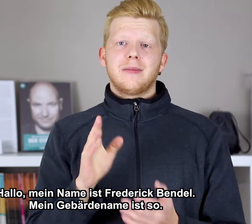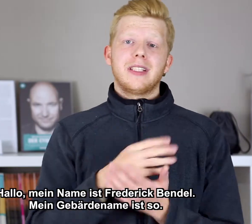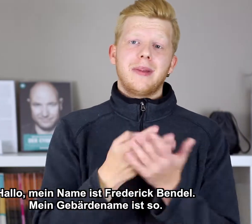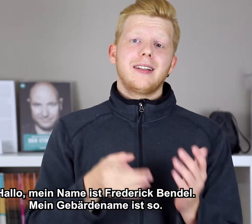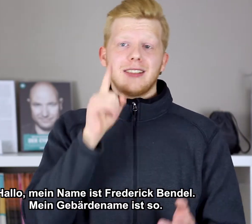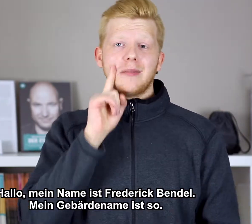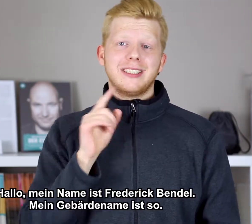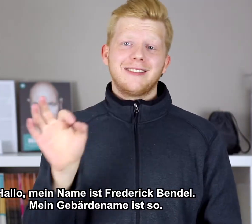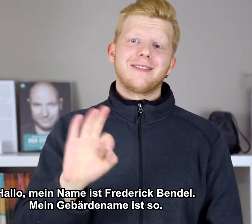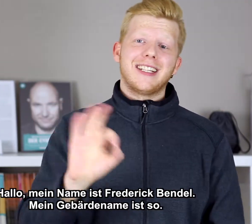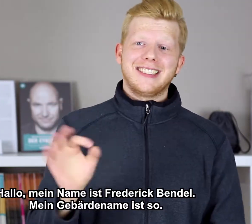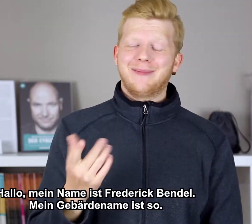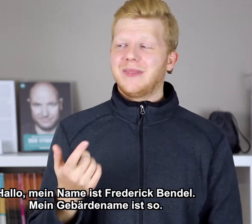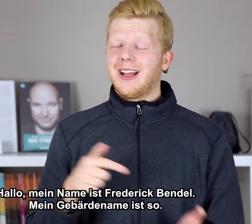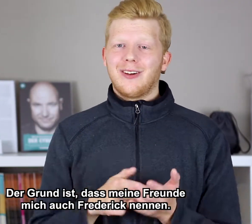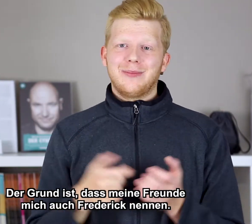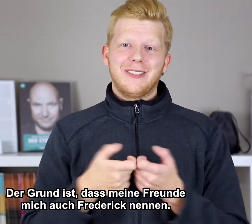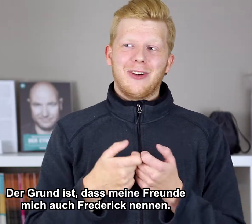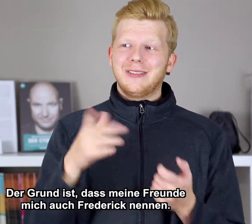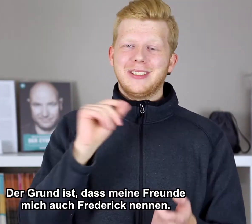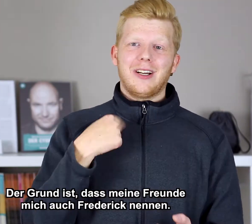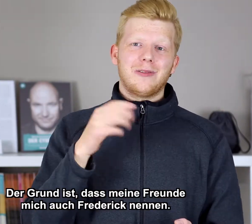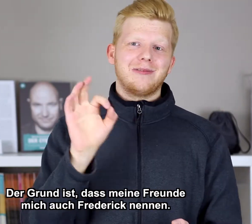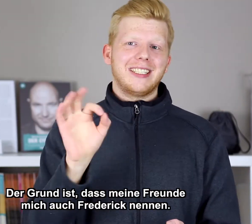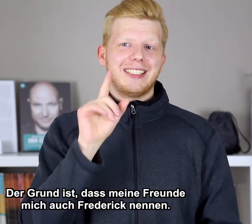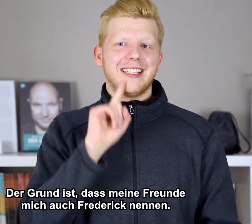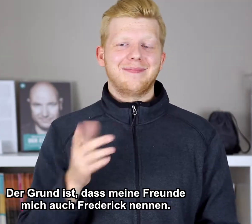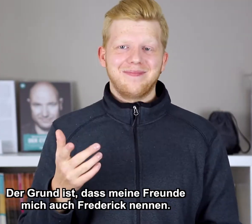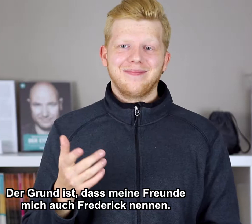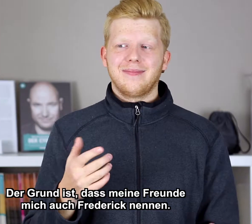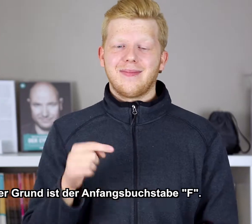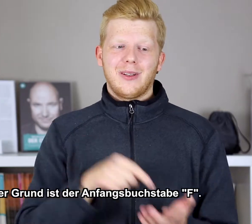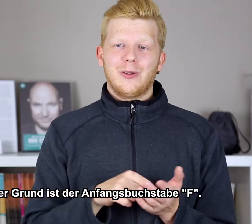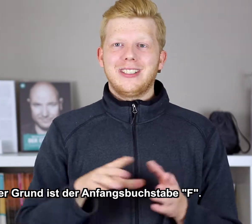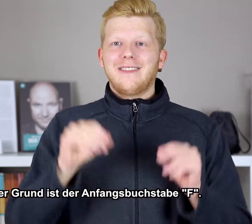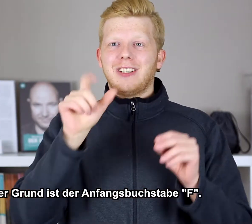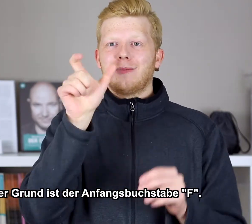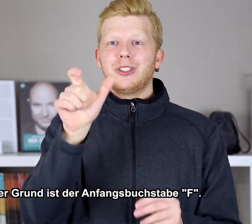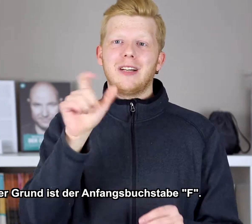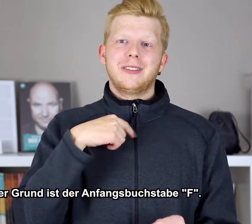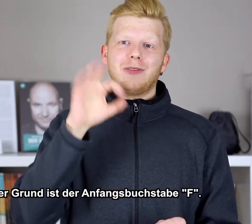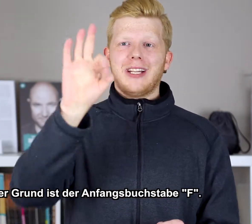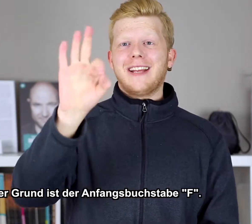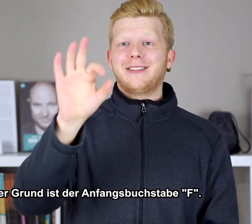Mein Gebärdenname ist Frederic. Ich wollte meine Freundin mich auch Frederic nennen. Grund der Anfang Buchstabe VF.